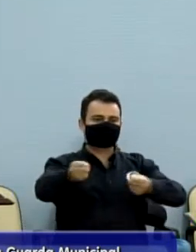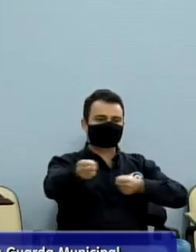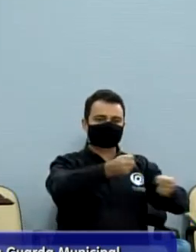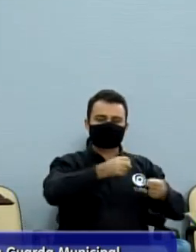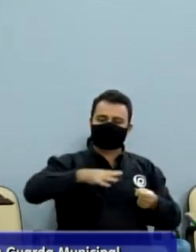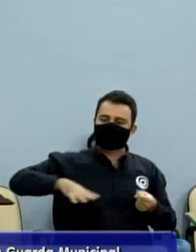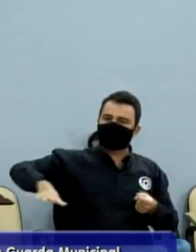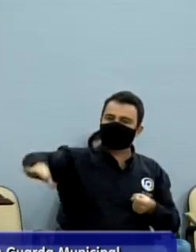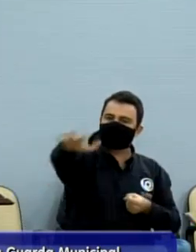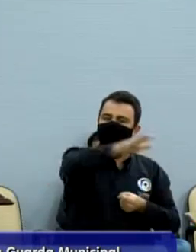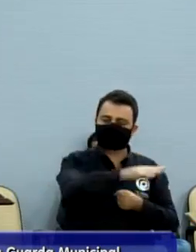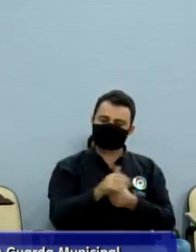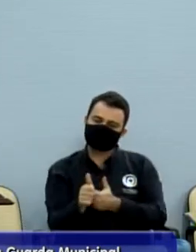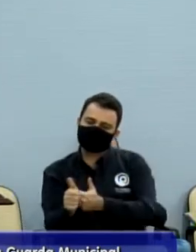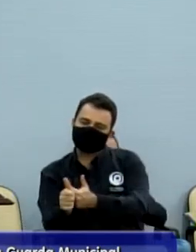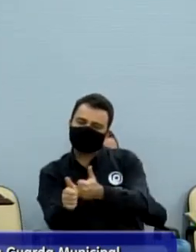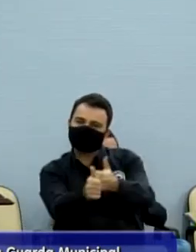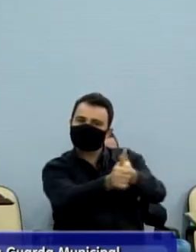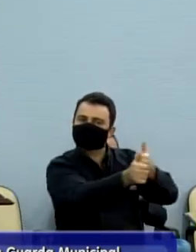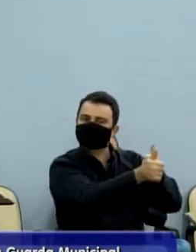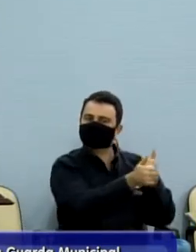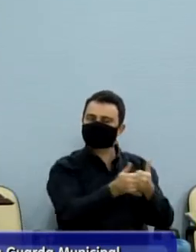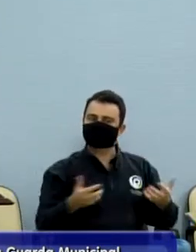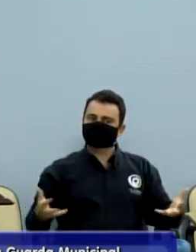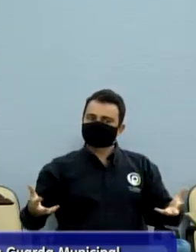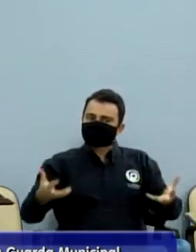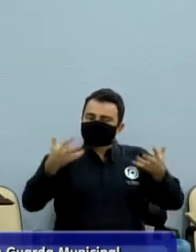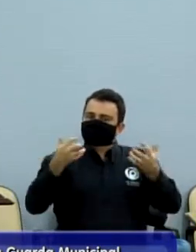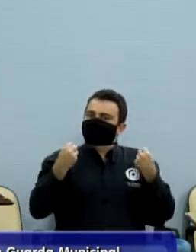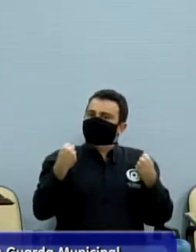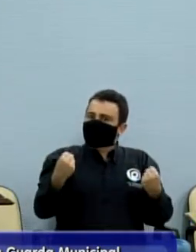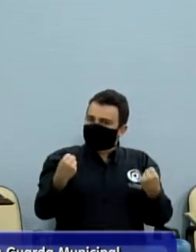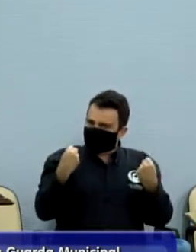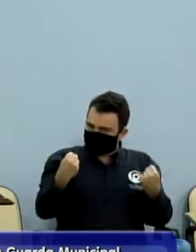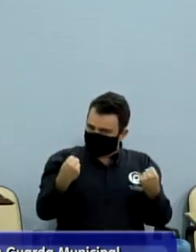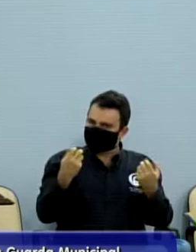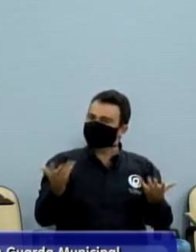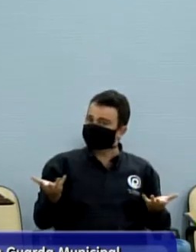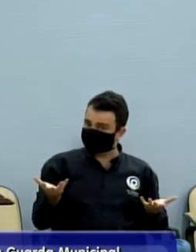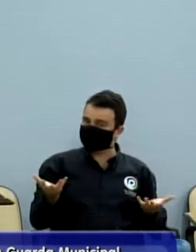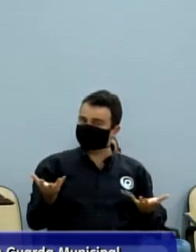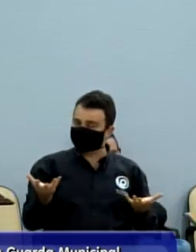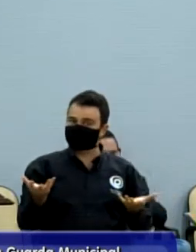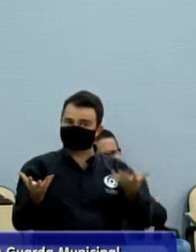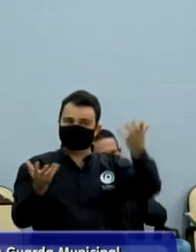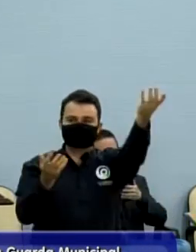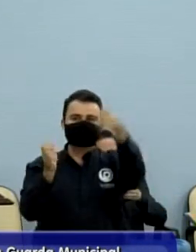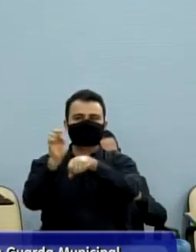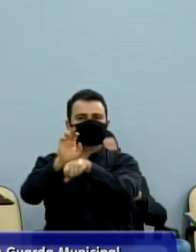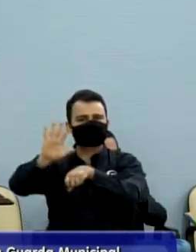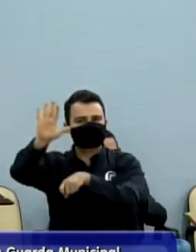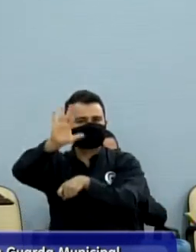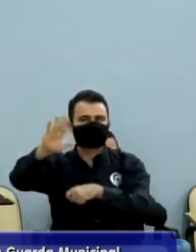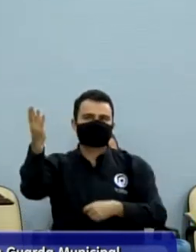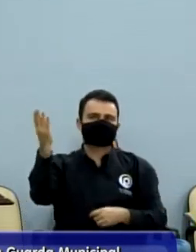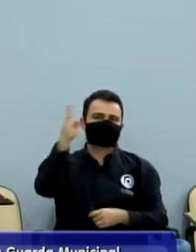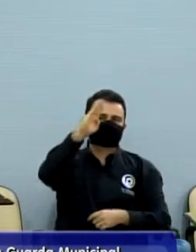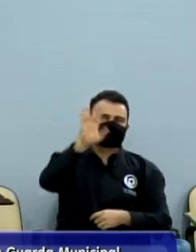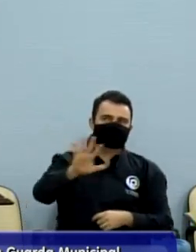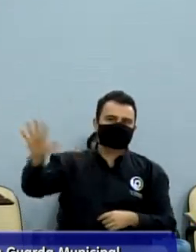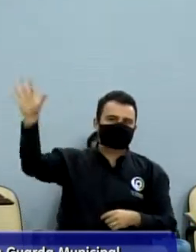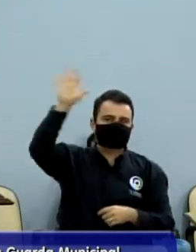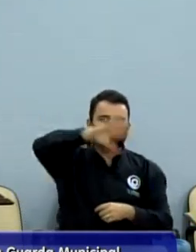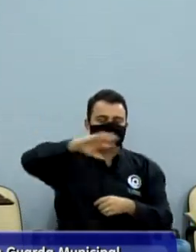da região e se tornar realmente uma associação de peso, que ela possa estar brigando a nível estadual e federal, com o poder